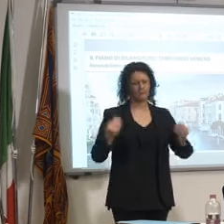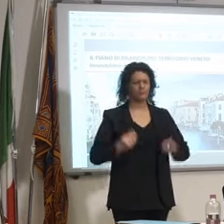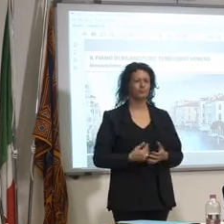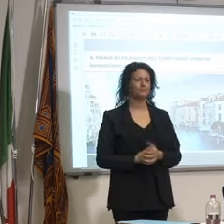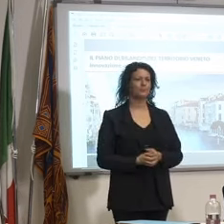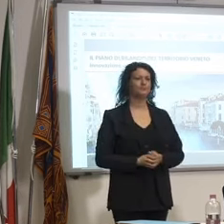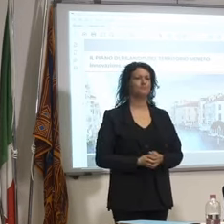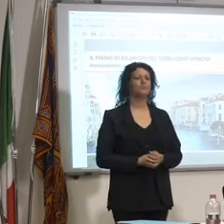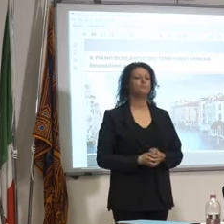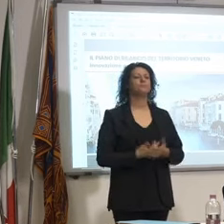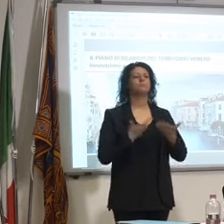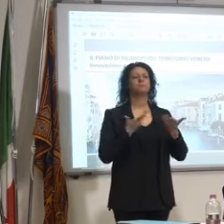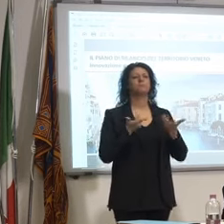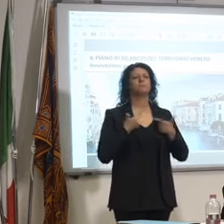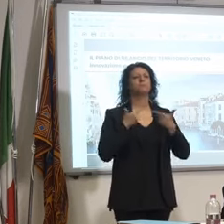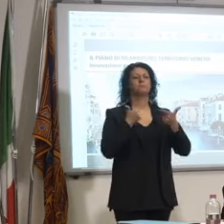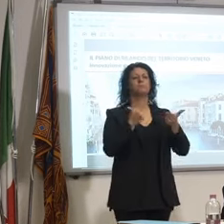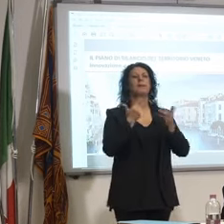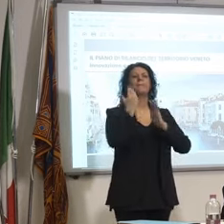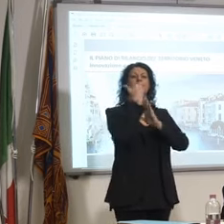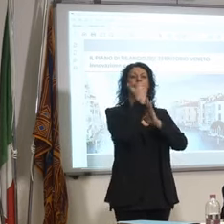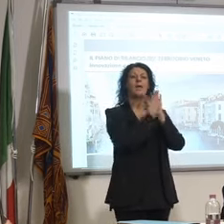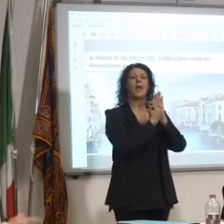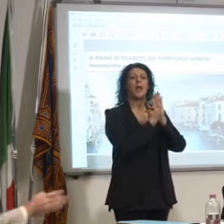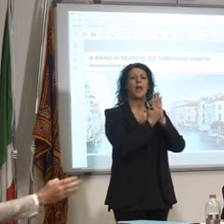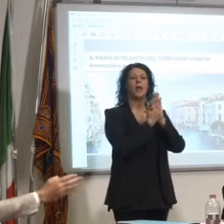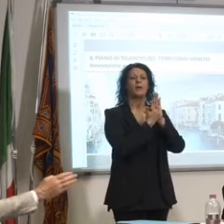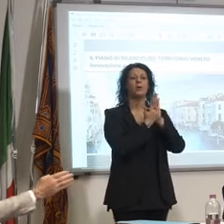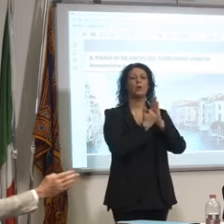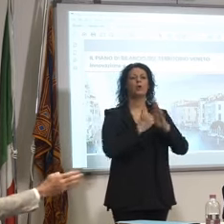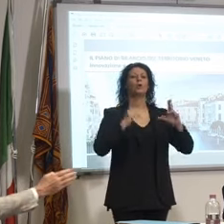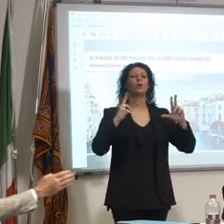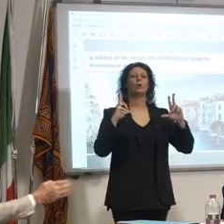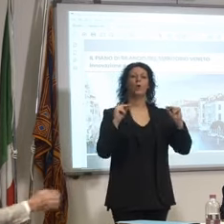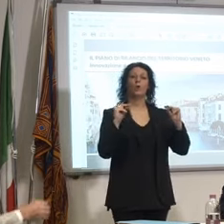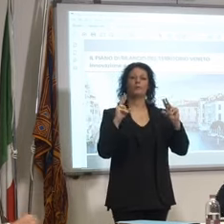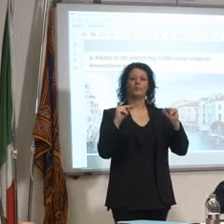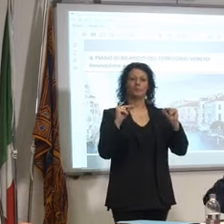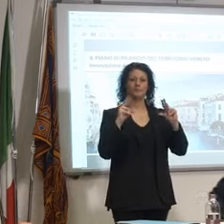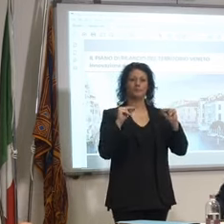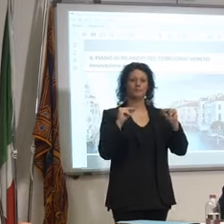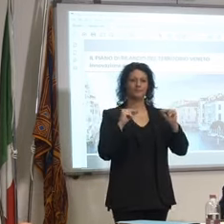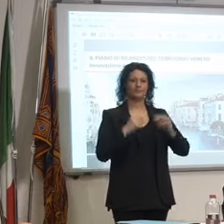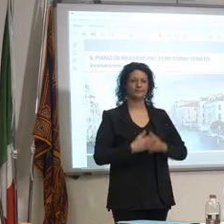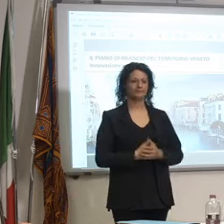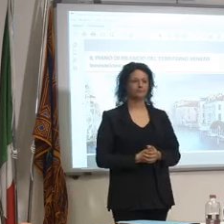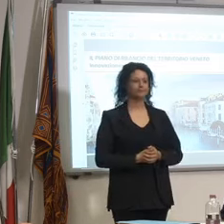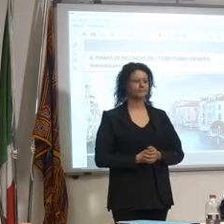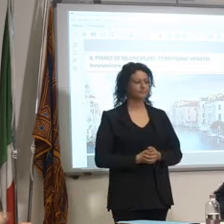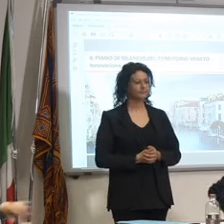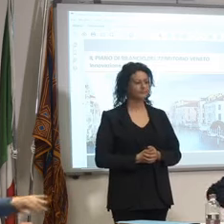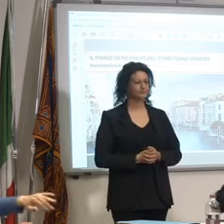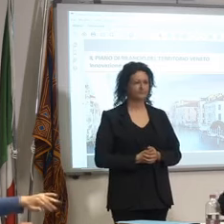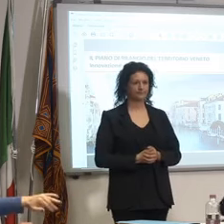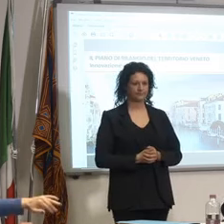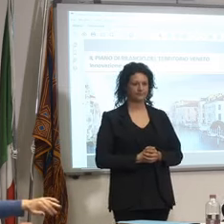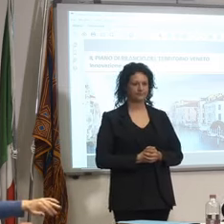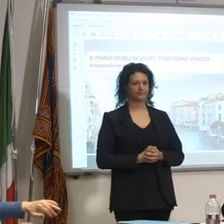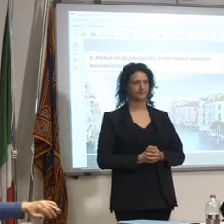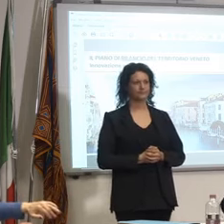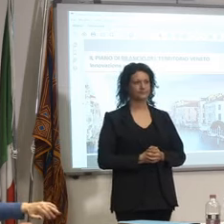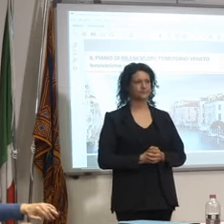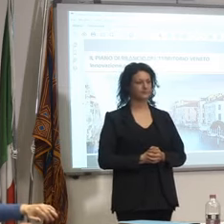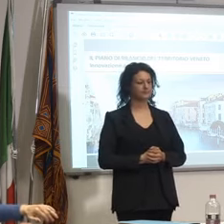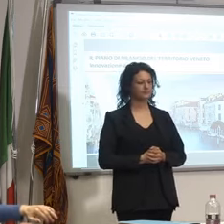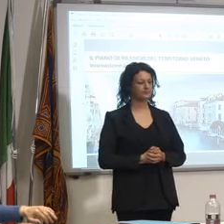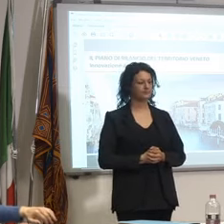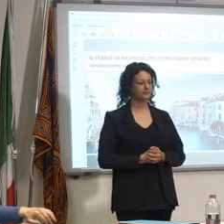un piano innovativo un piano innovativo ossia più vicino al microfono ma ecco qua